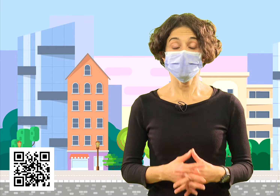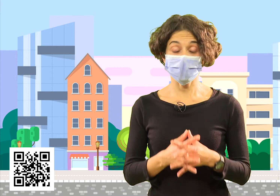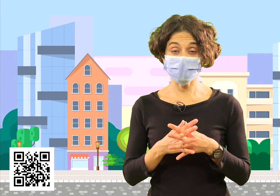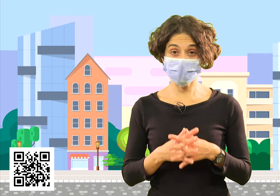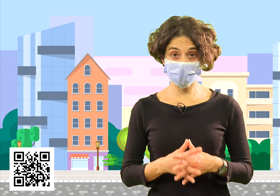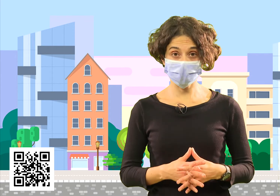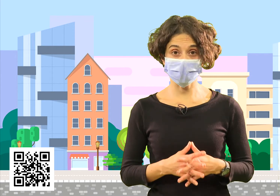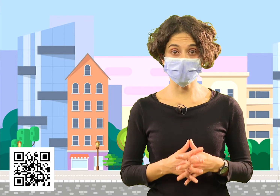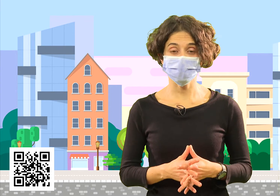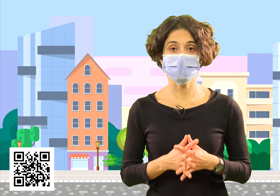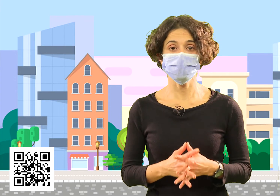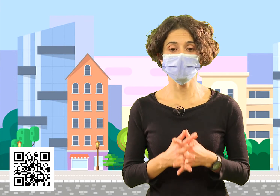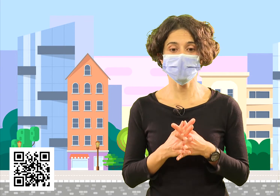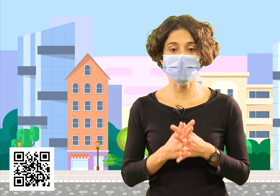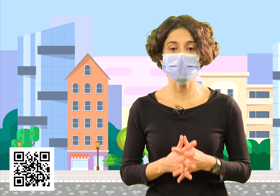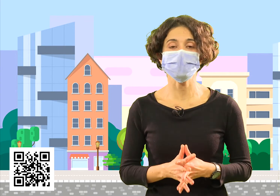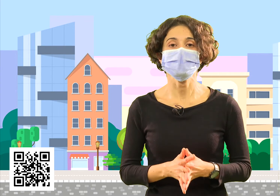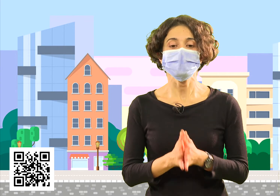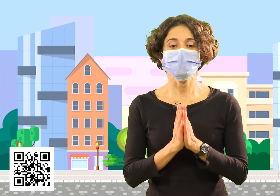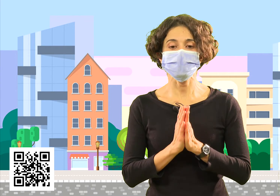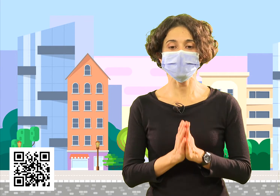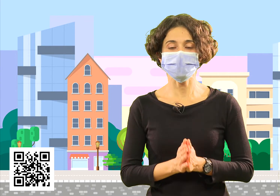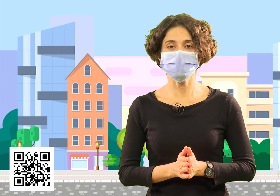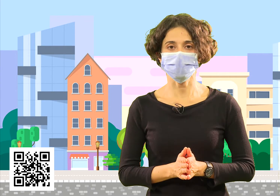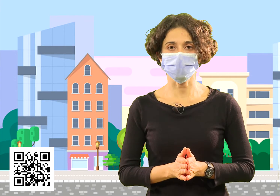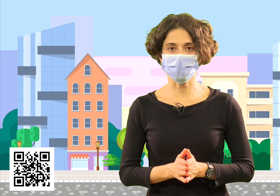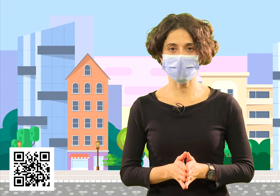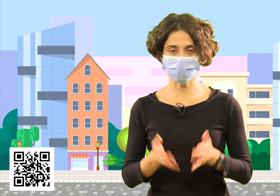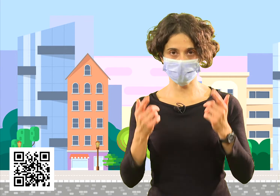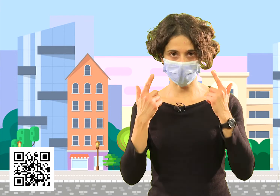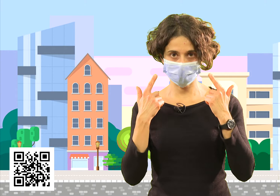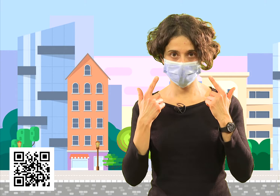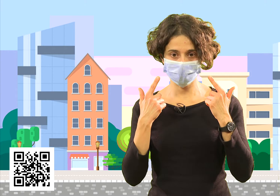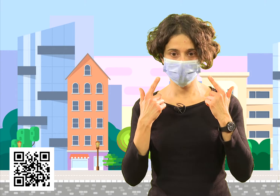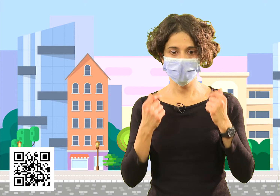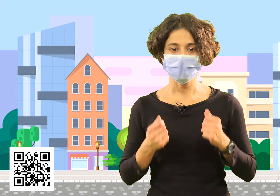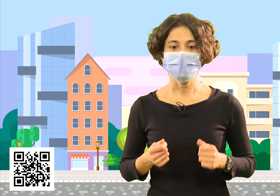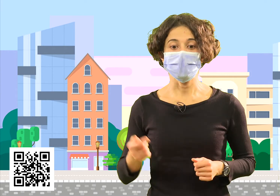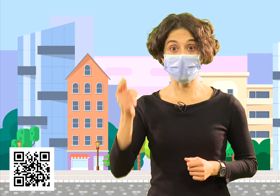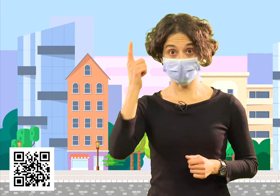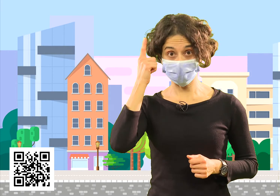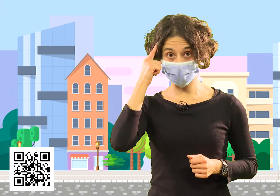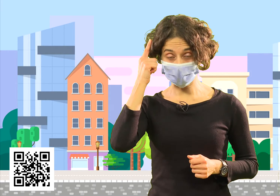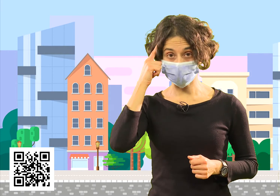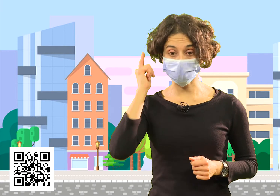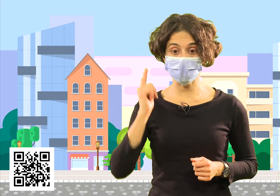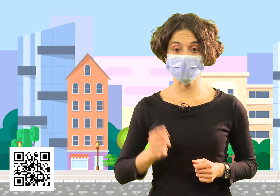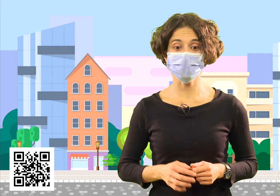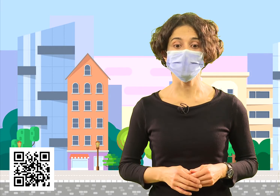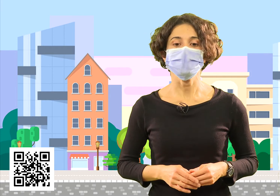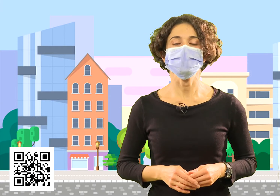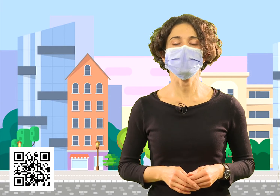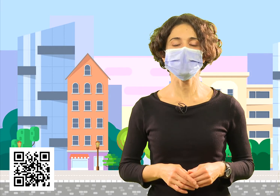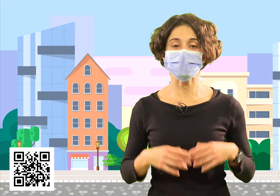Con las series lógicas vamos a trabajar destrezas como la observación, la memoria a corto